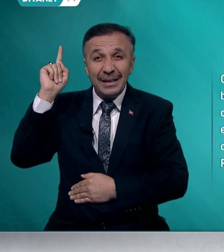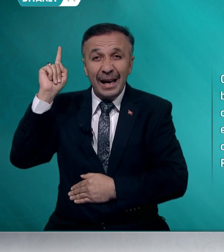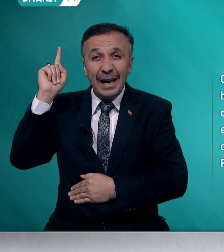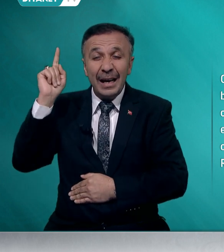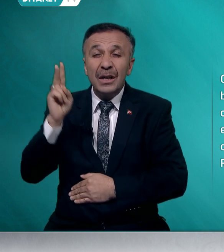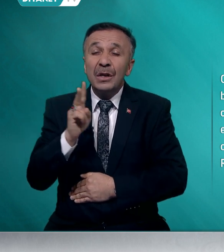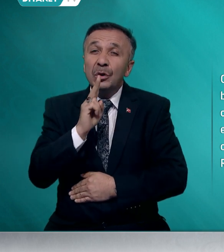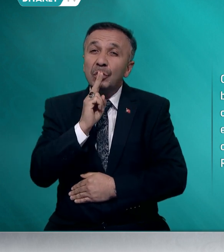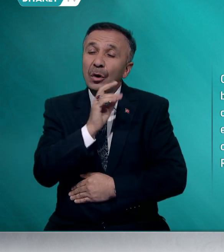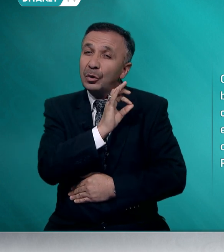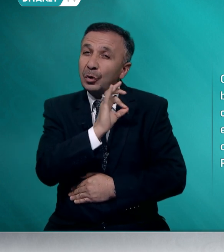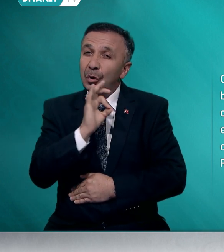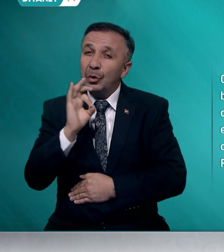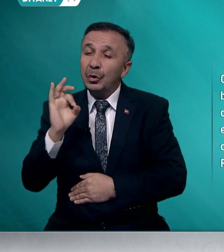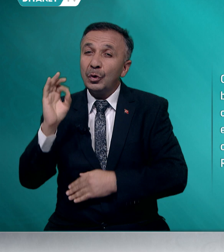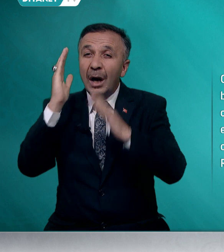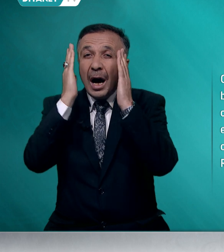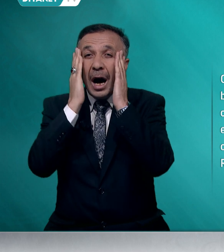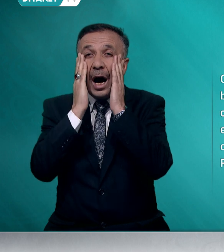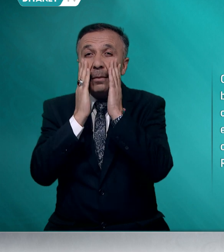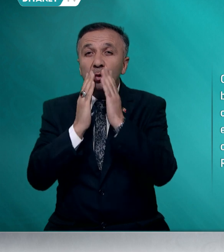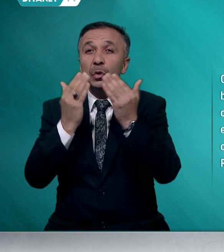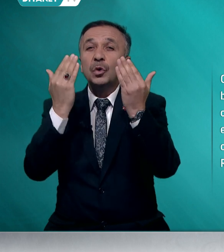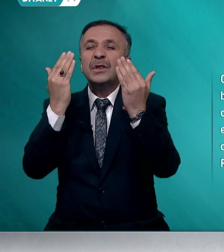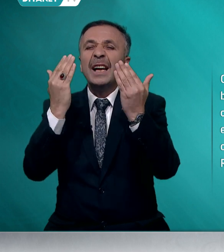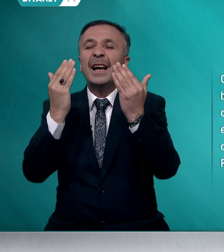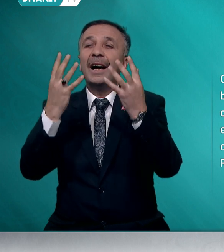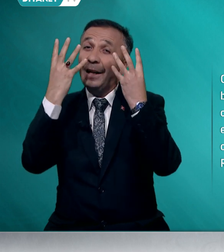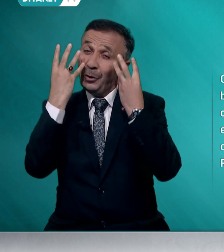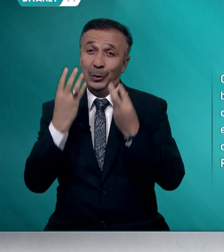sonsuz hamdü senalar olsun.